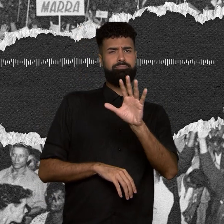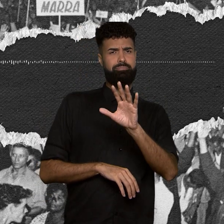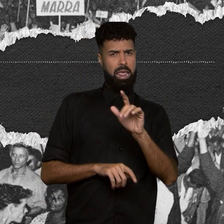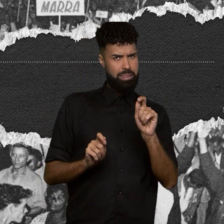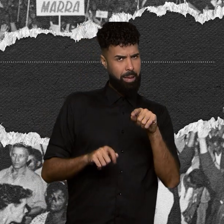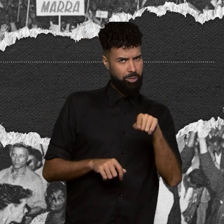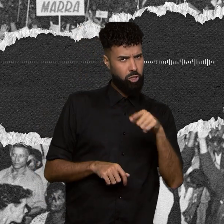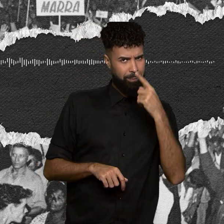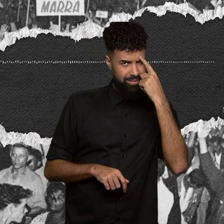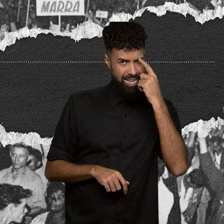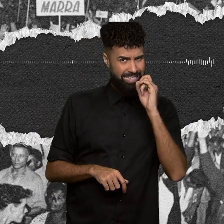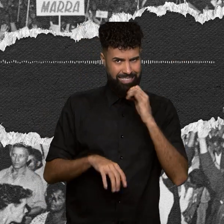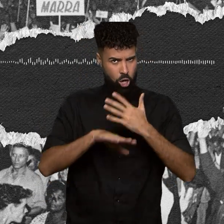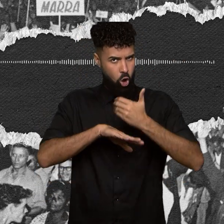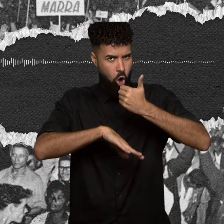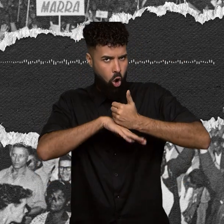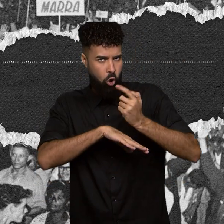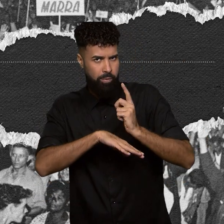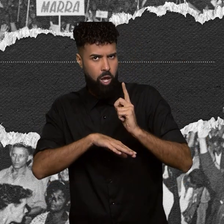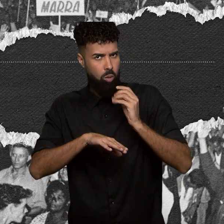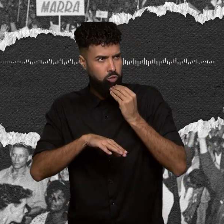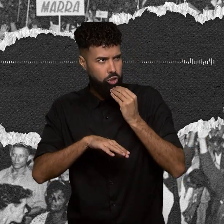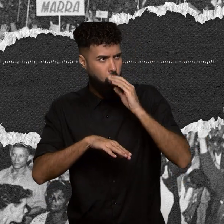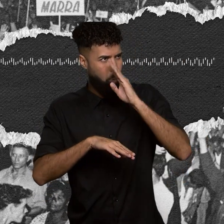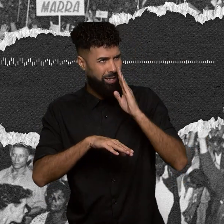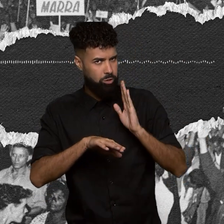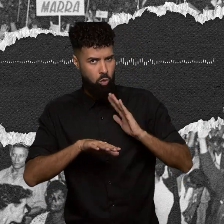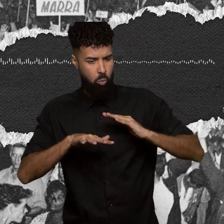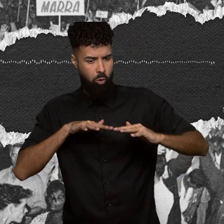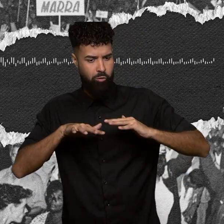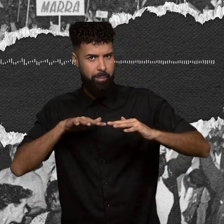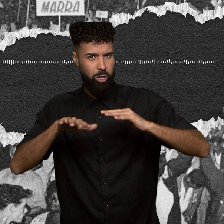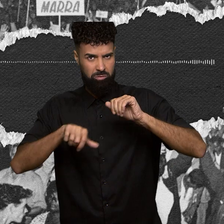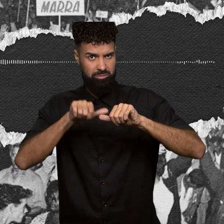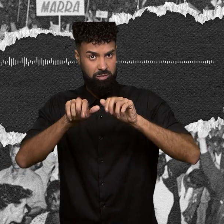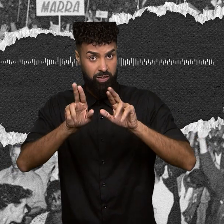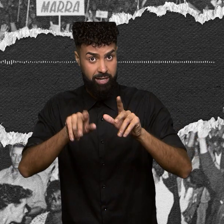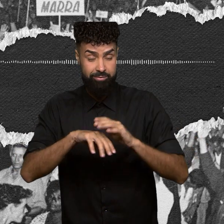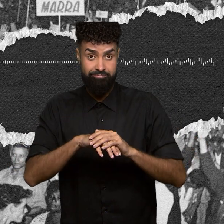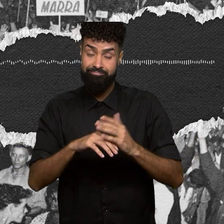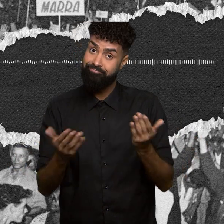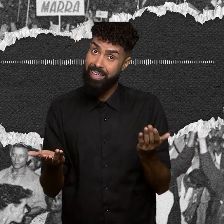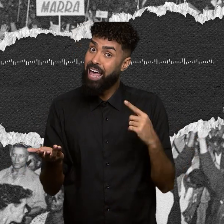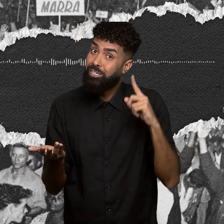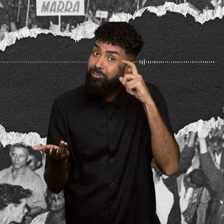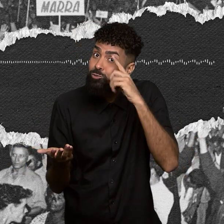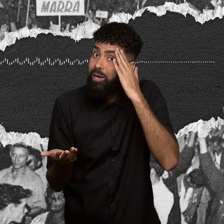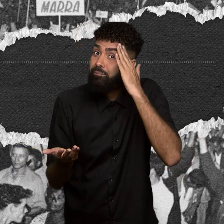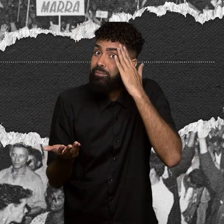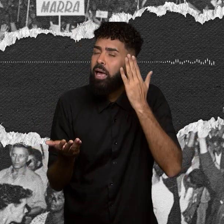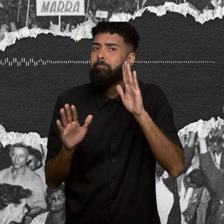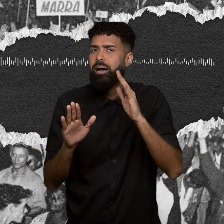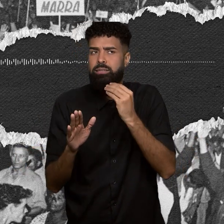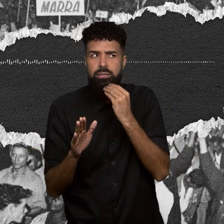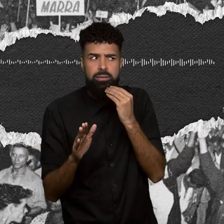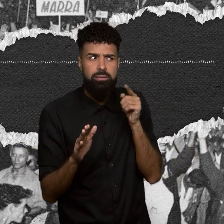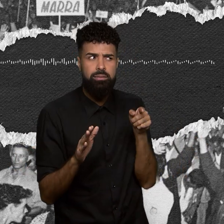ocorrido golpe? Olha, é difícil saber, mas podemos seguir evidências dos projetos que existiam aqui e foram